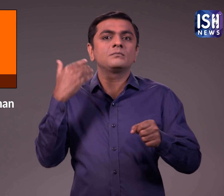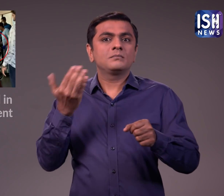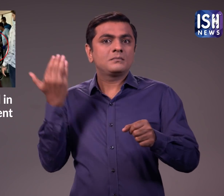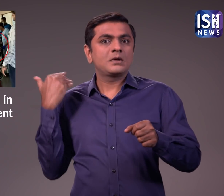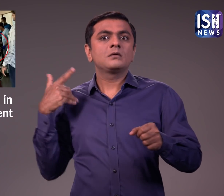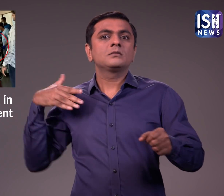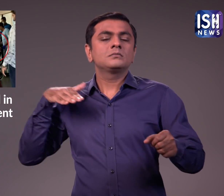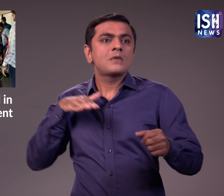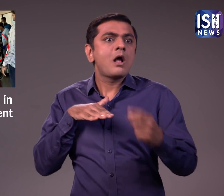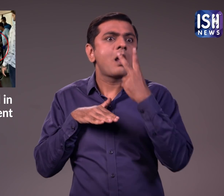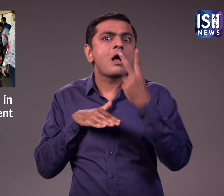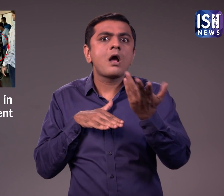गए।